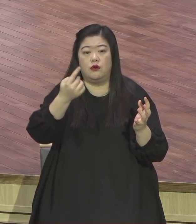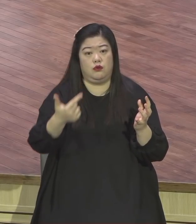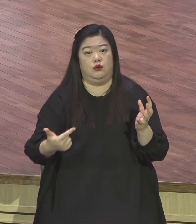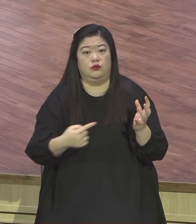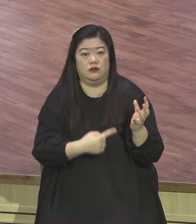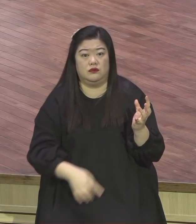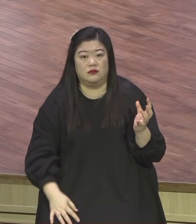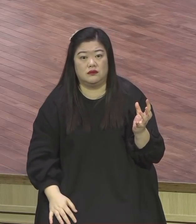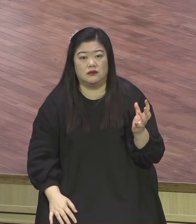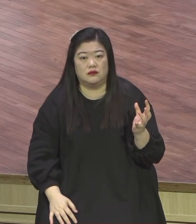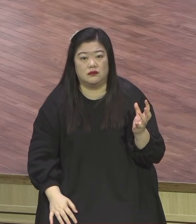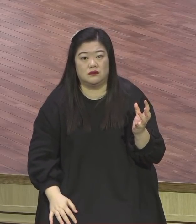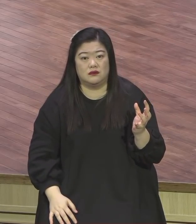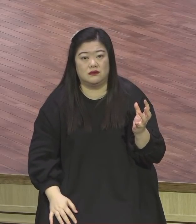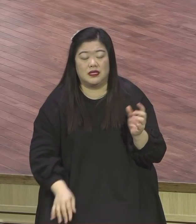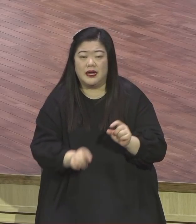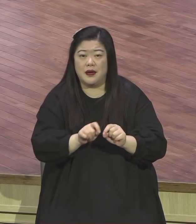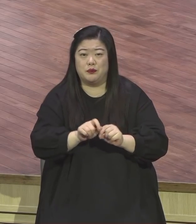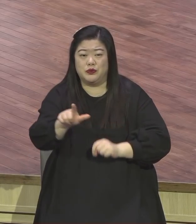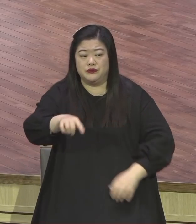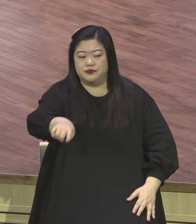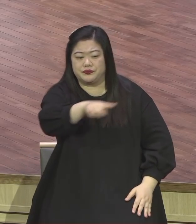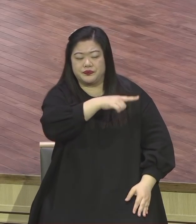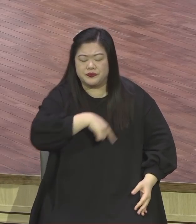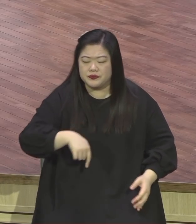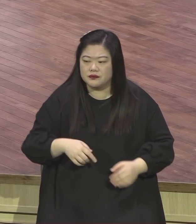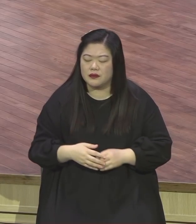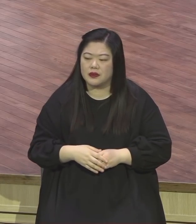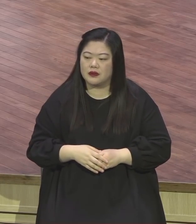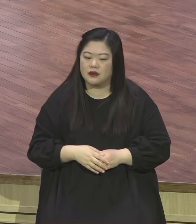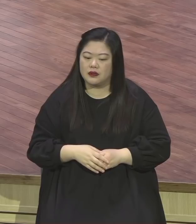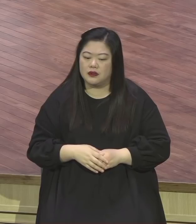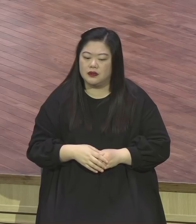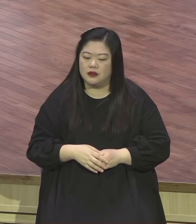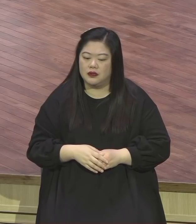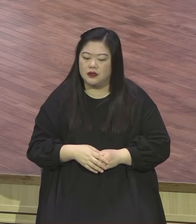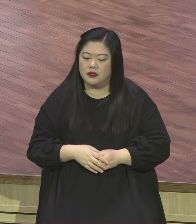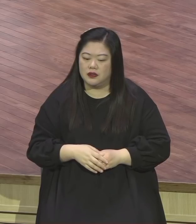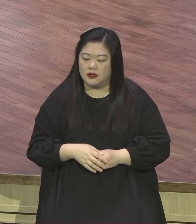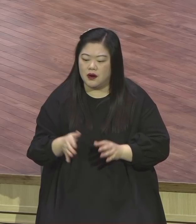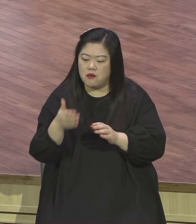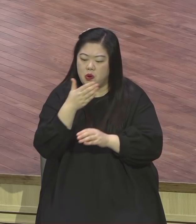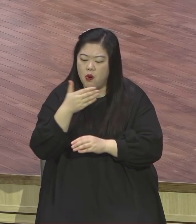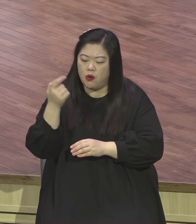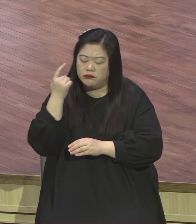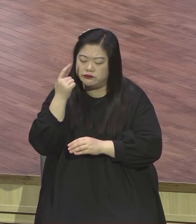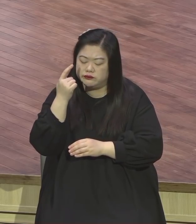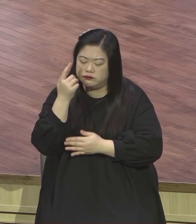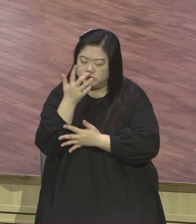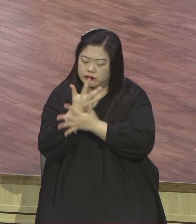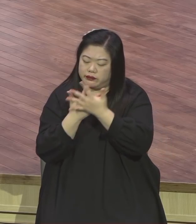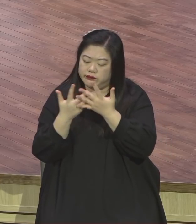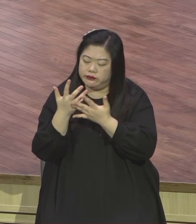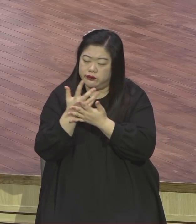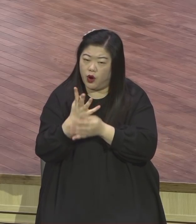돈입니다 돈 물질 때문에 본론을 놓쳐버리는 상태 가시떨기에